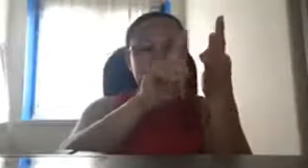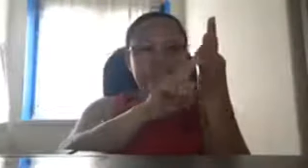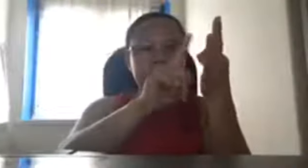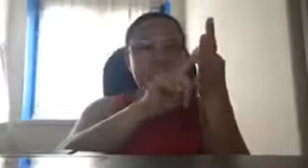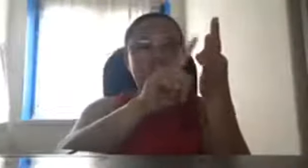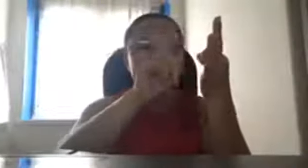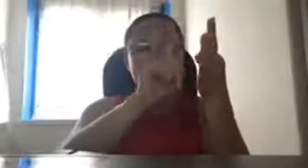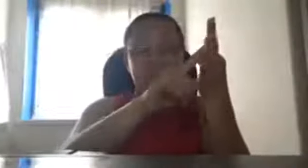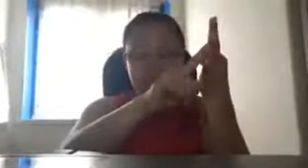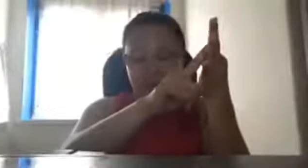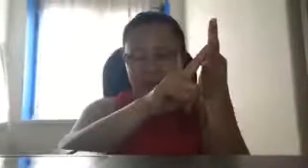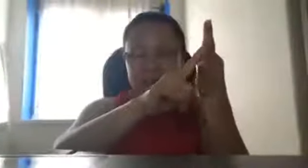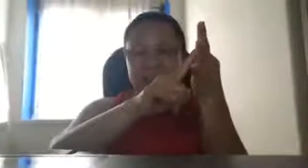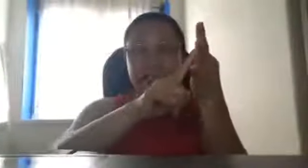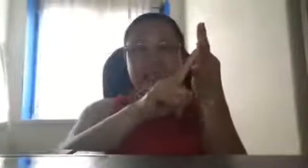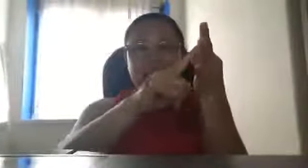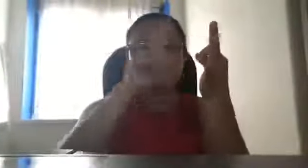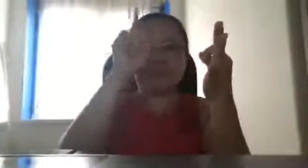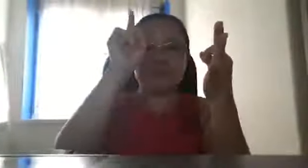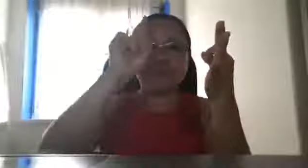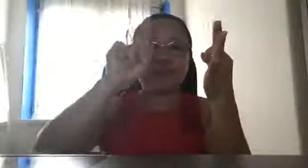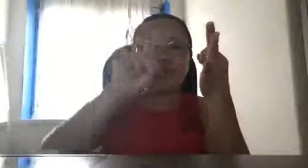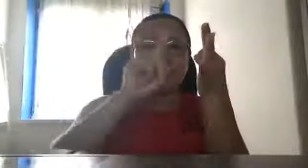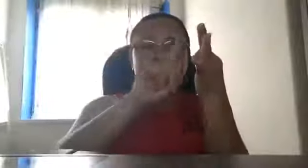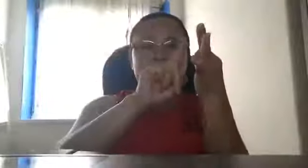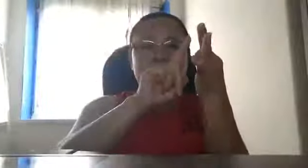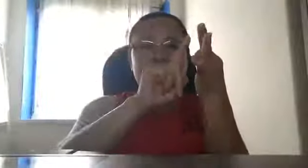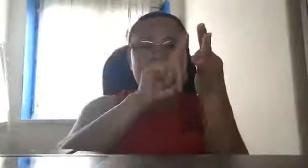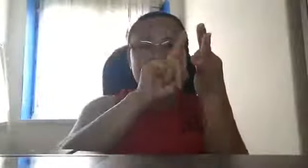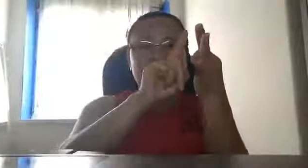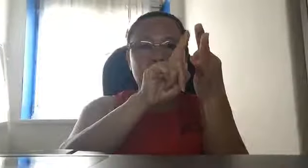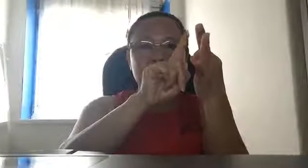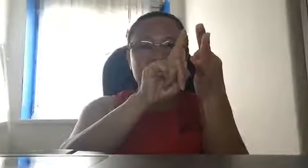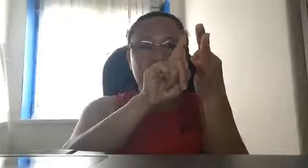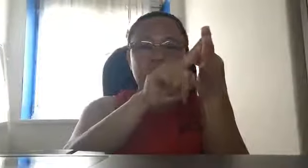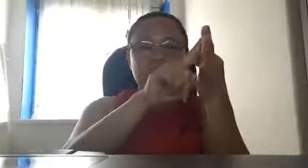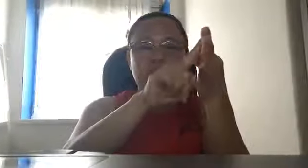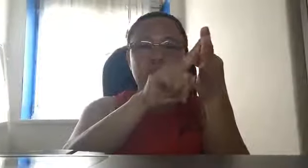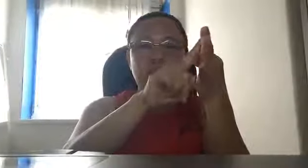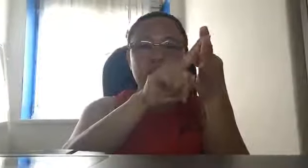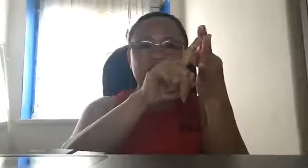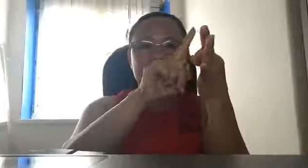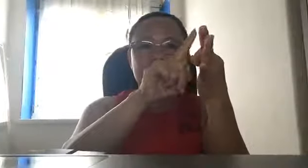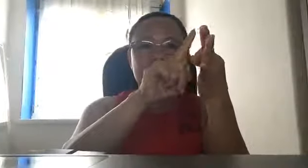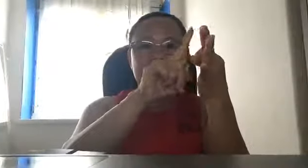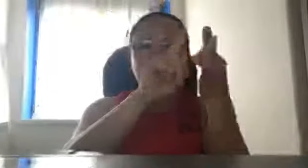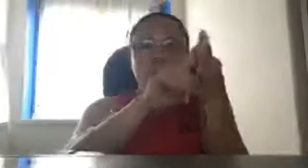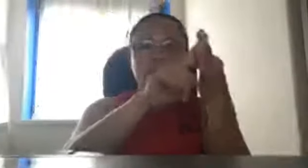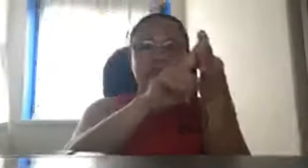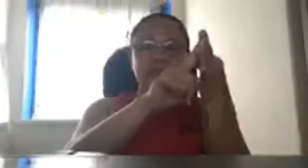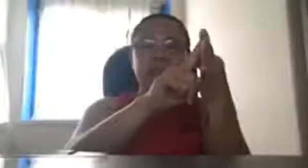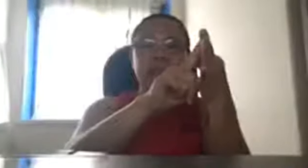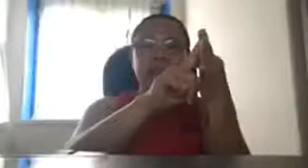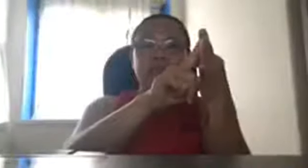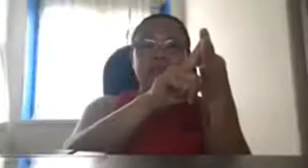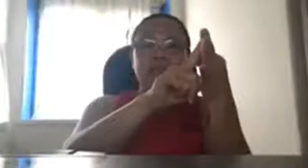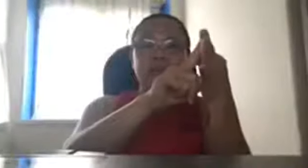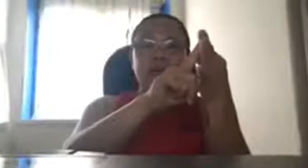maditek kung mayroon tayong mga radar na yan yung halimbawa yung mga submarine na